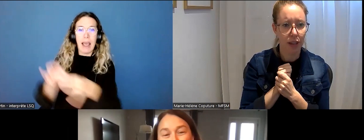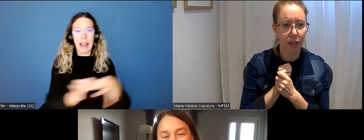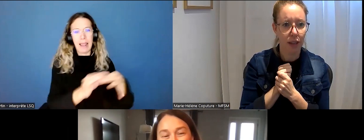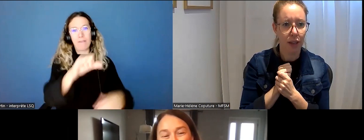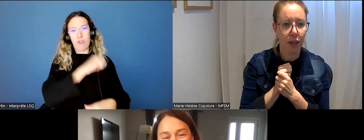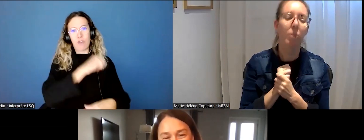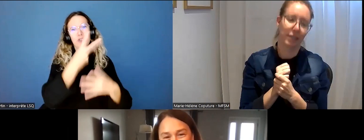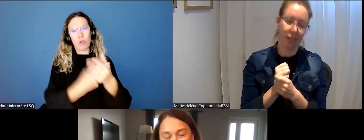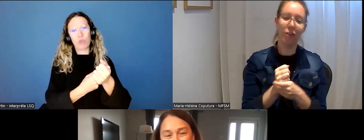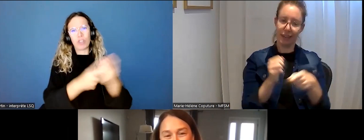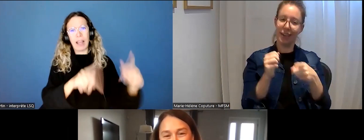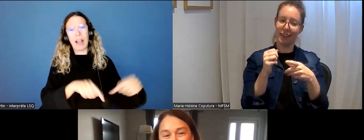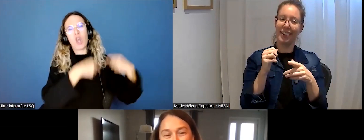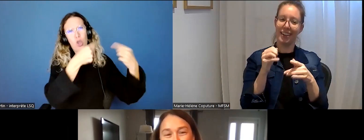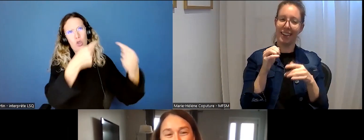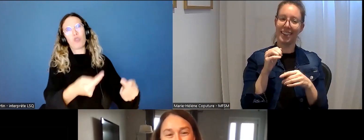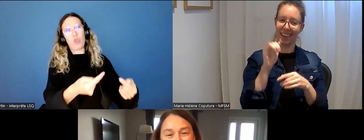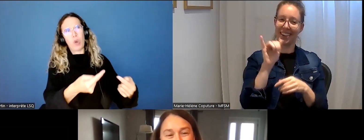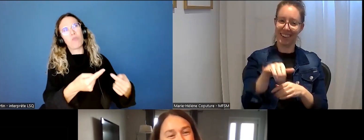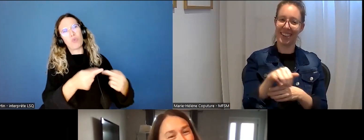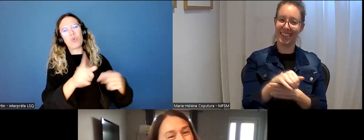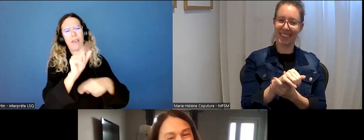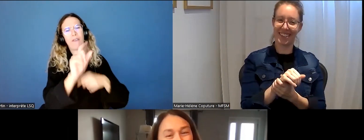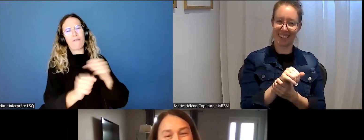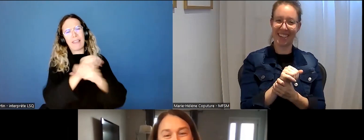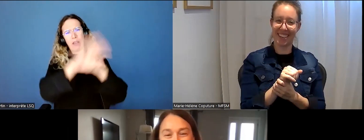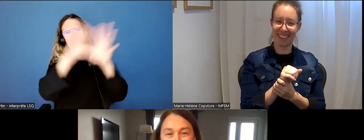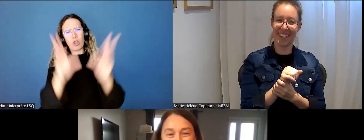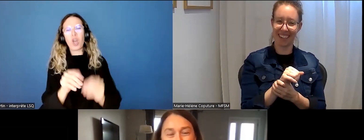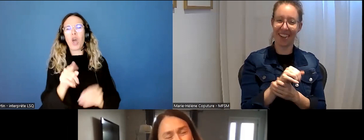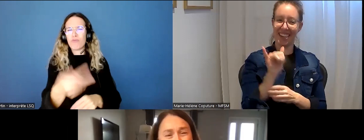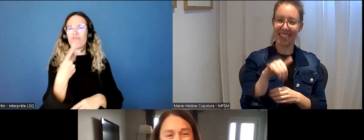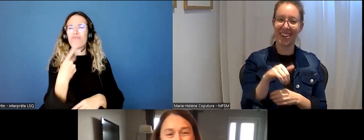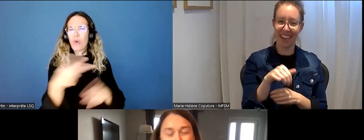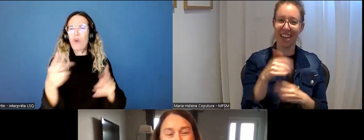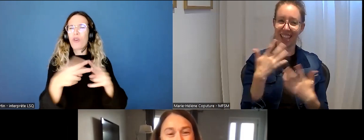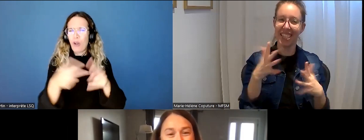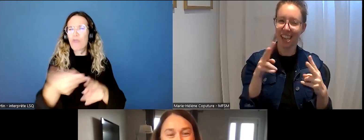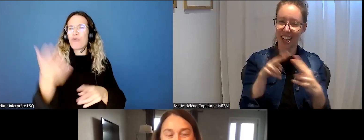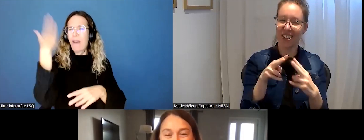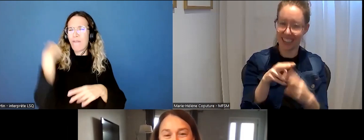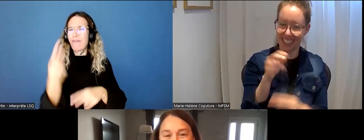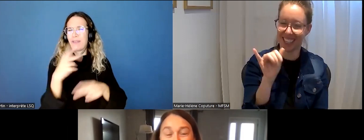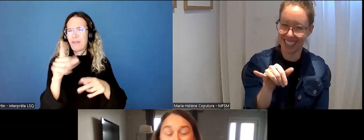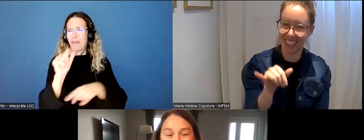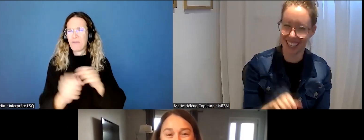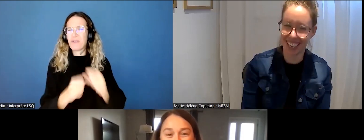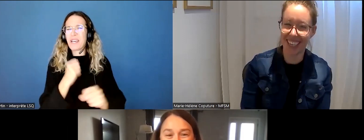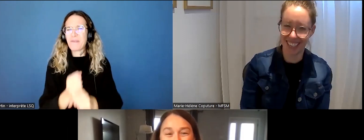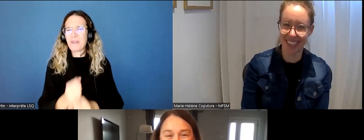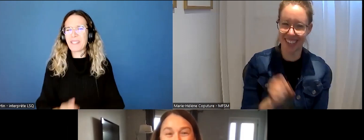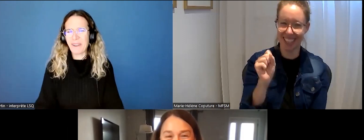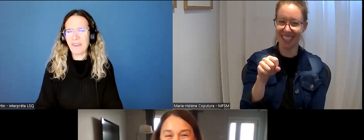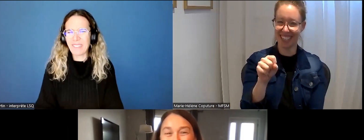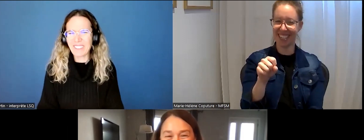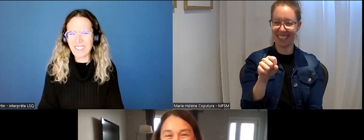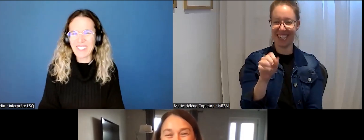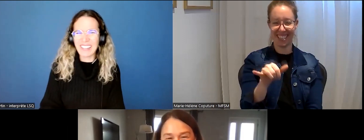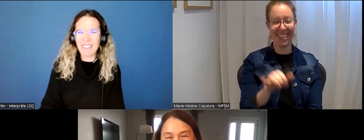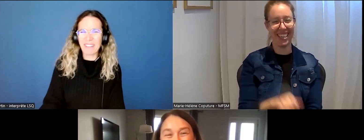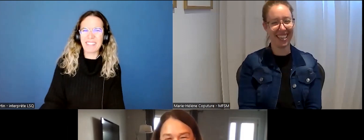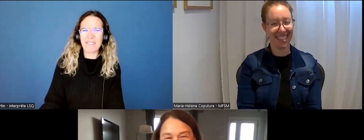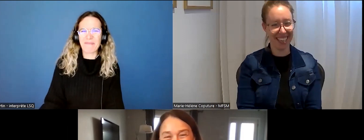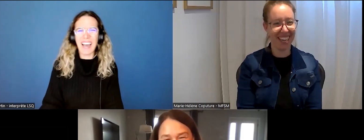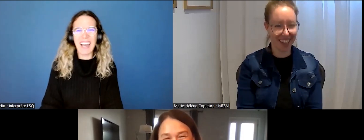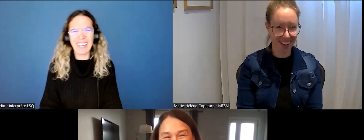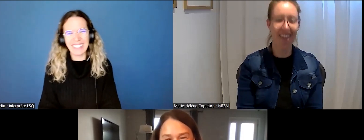depuis, oui, une bonne vingtaine d'années. On s'est connus il y d'ailleurs une bonne vingtaine d'années, Marie-Hélène. Oui, oui, ça fait longtemps qu'on se